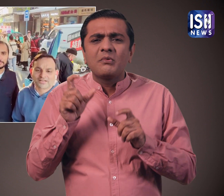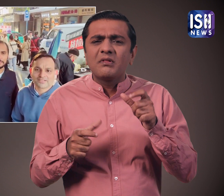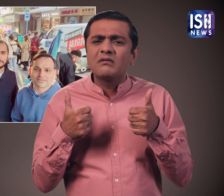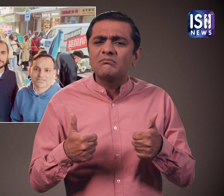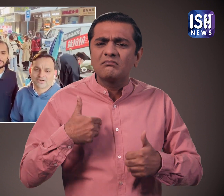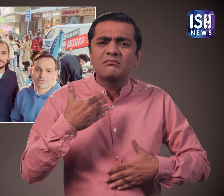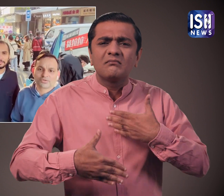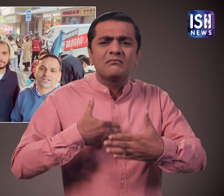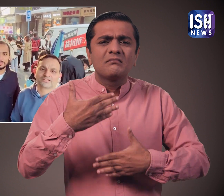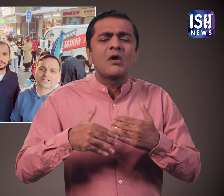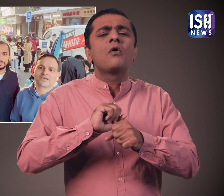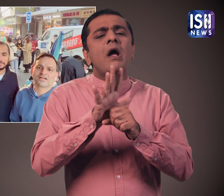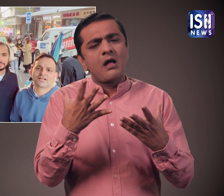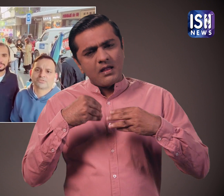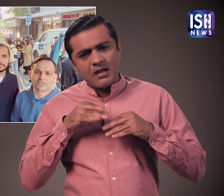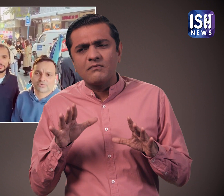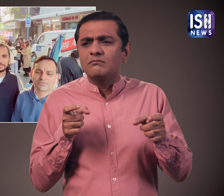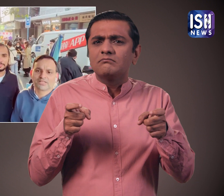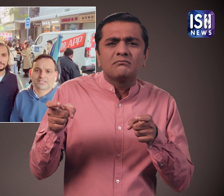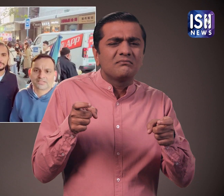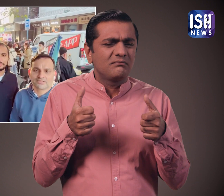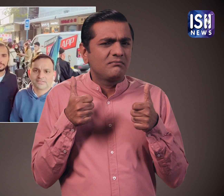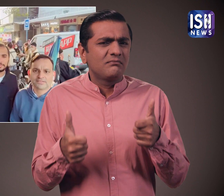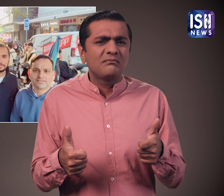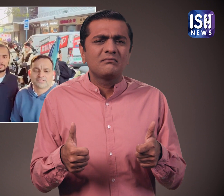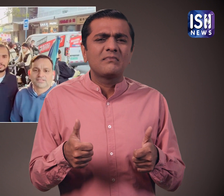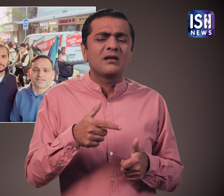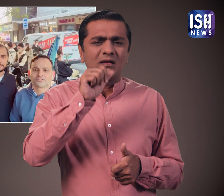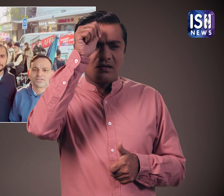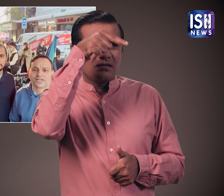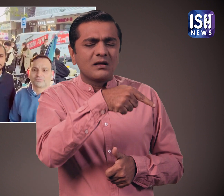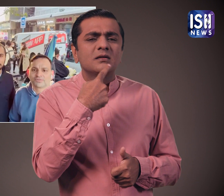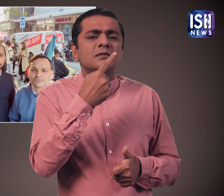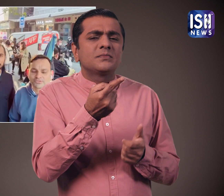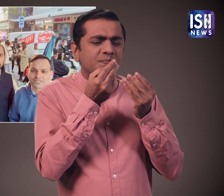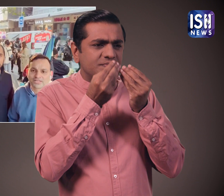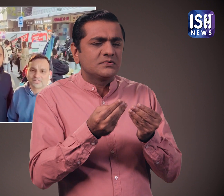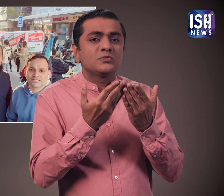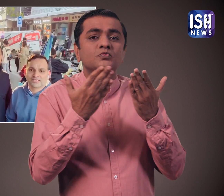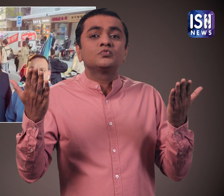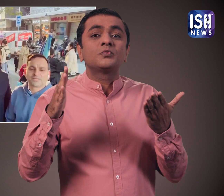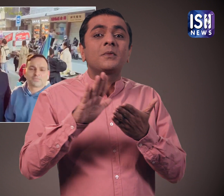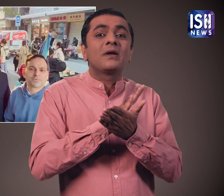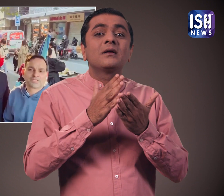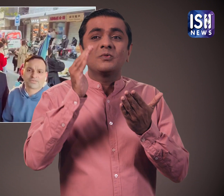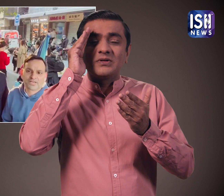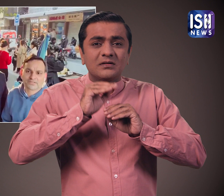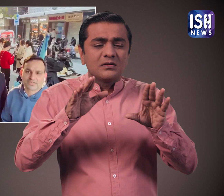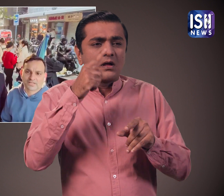हाँ, कोविट के मामले है लेकिन सब कुछ नियंत्रण में है भारतिया अकबारों को चीन में कोविट की